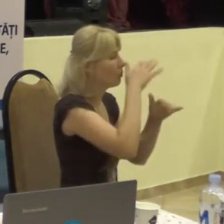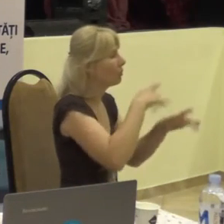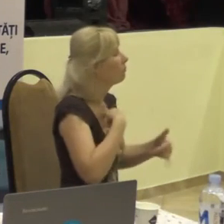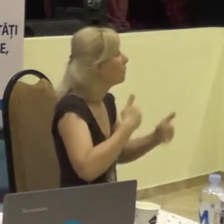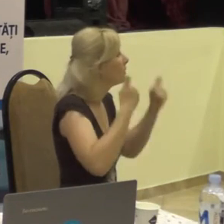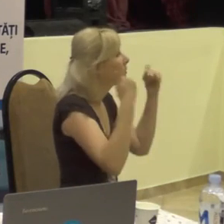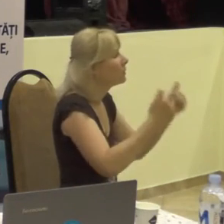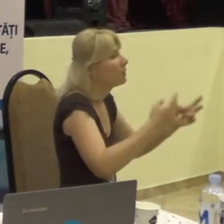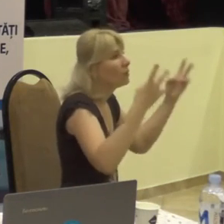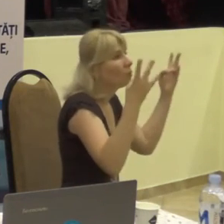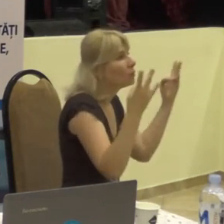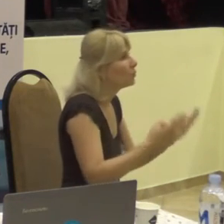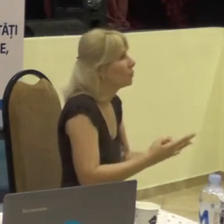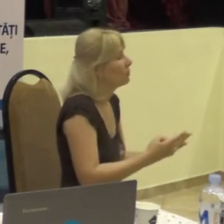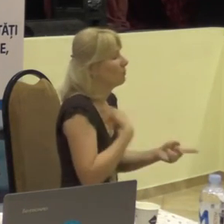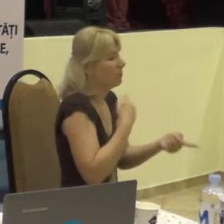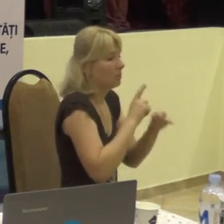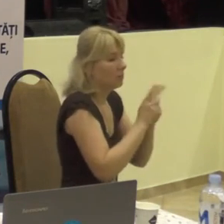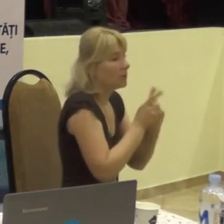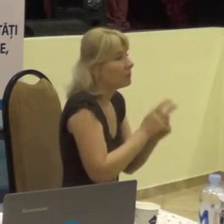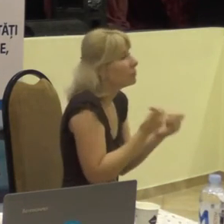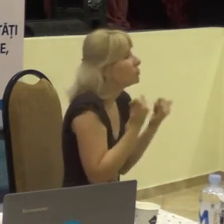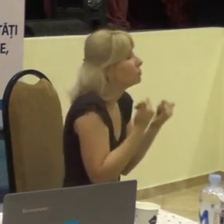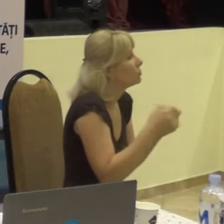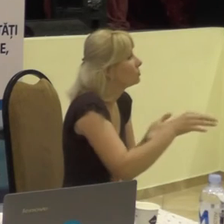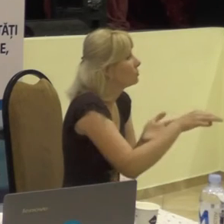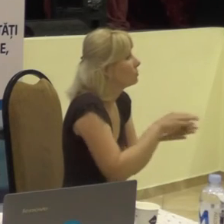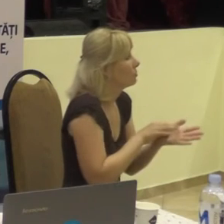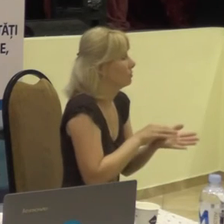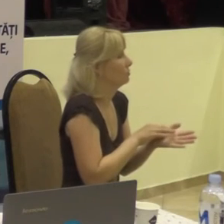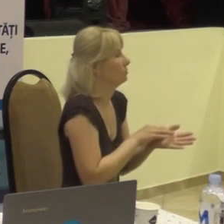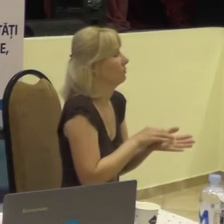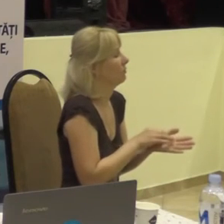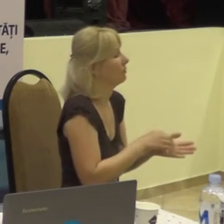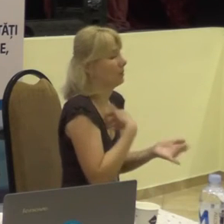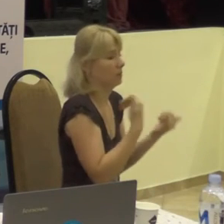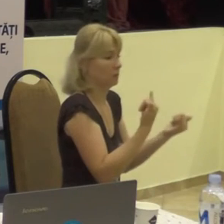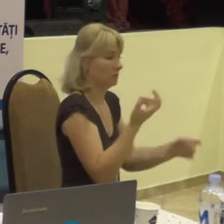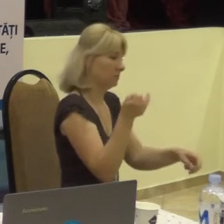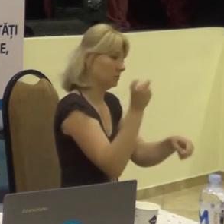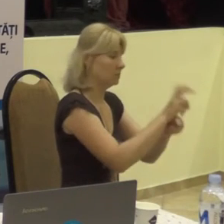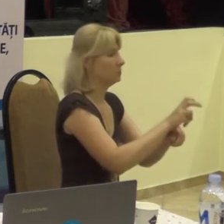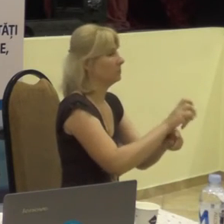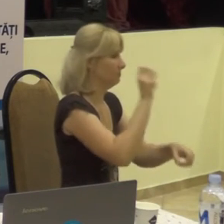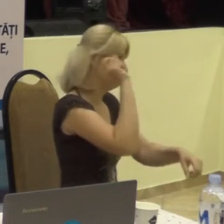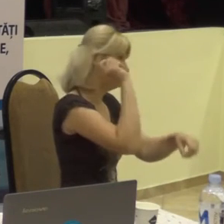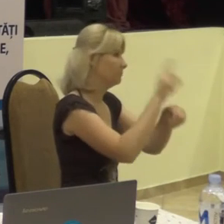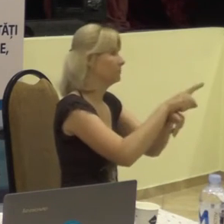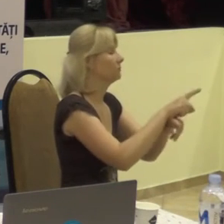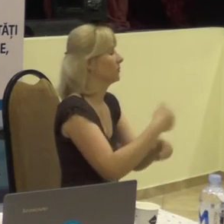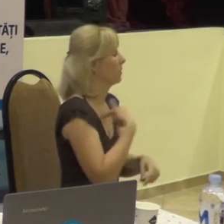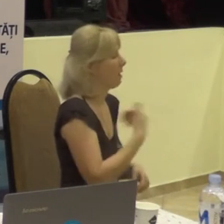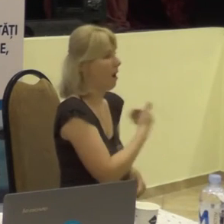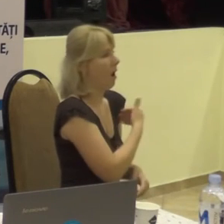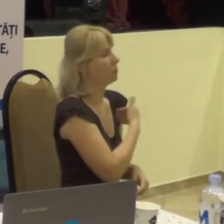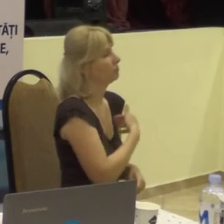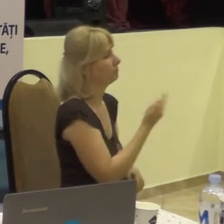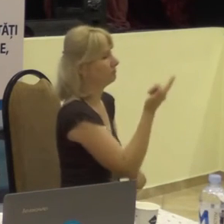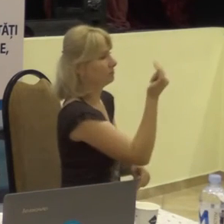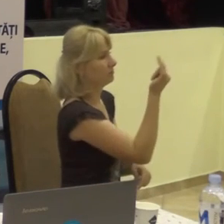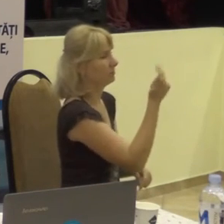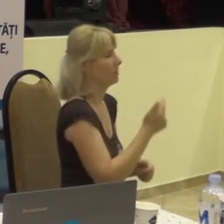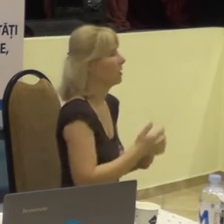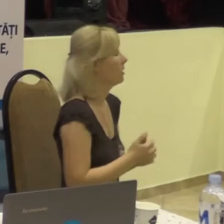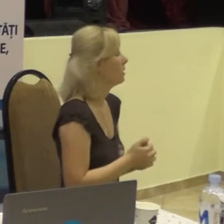acum am nevoie de interpret și am făcut în deget și interpretul e aici.